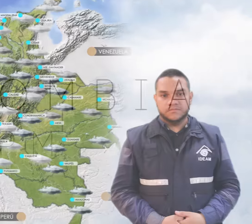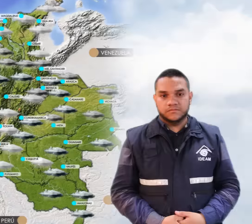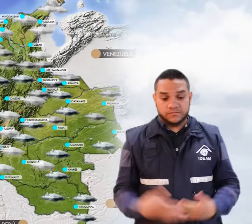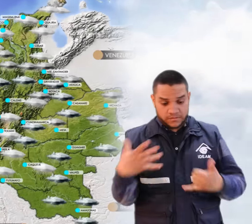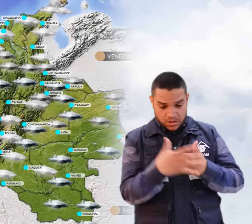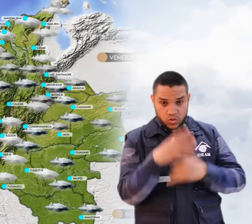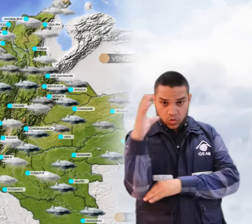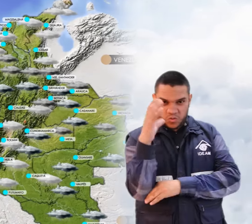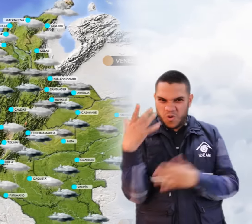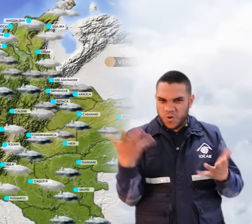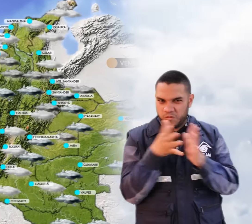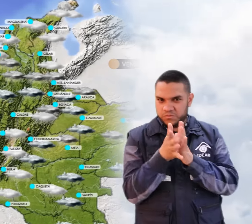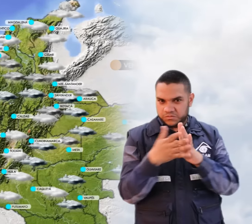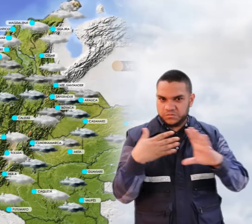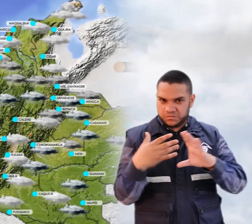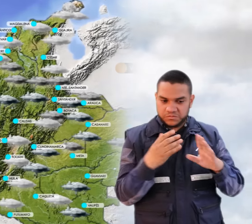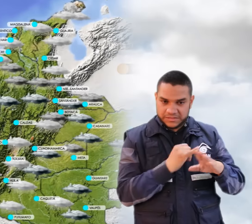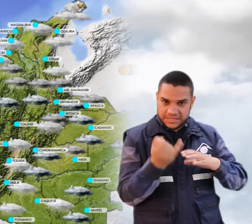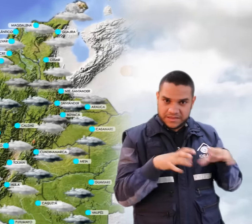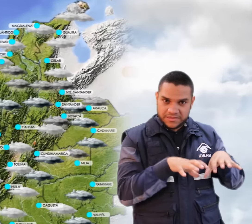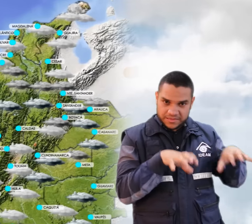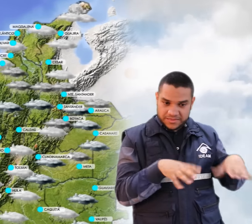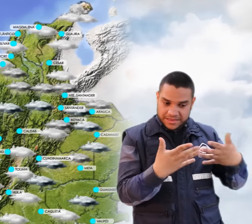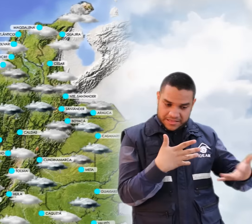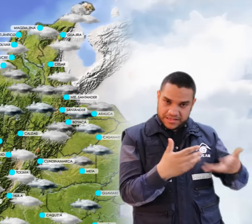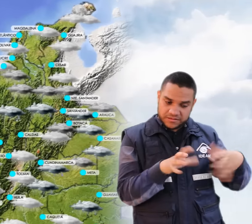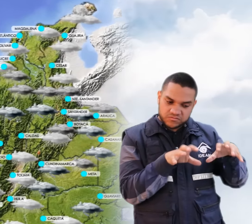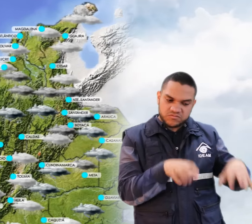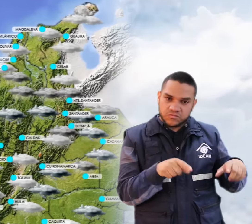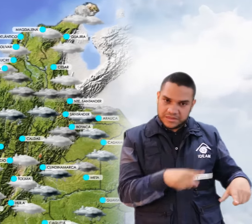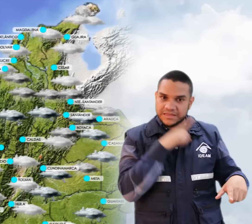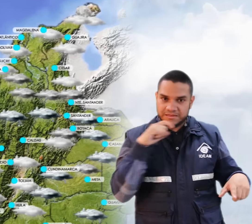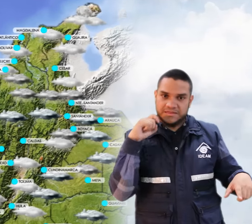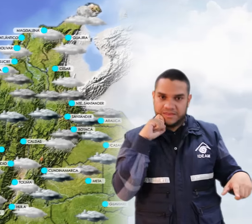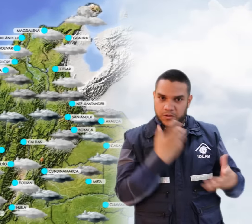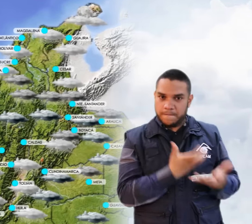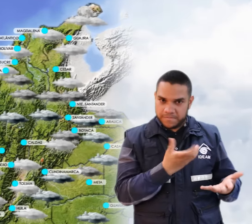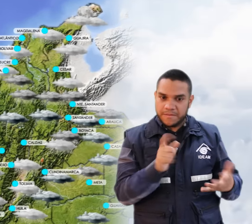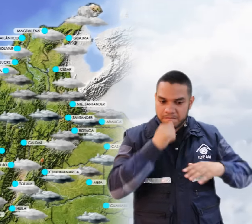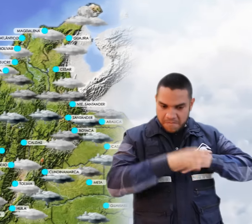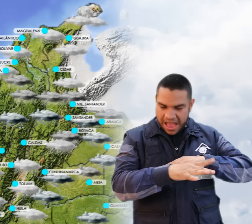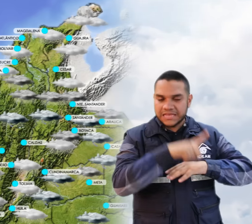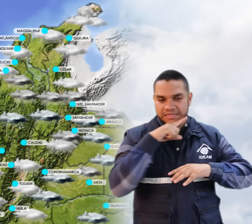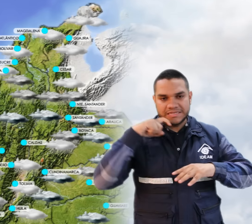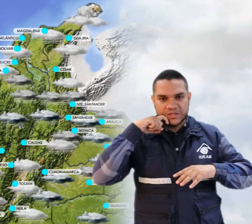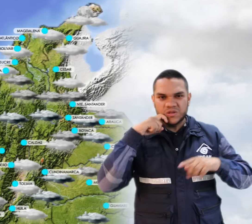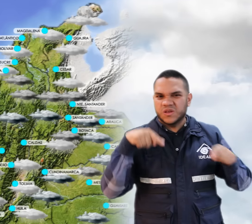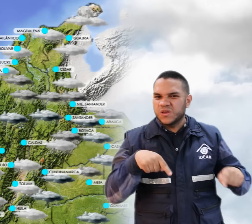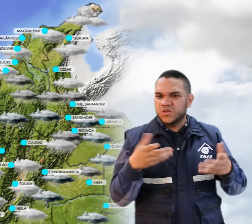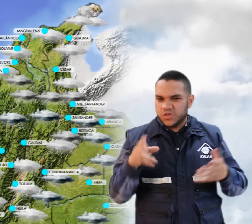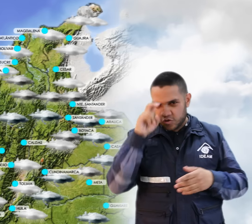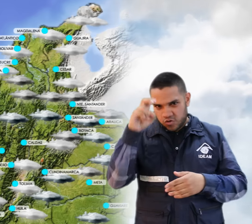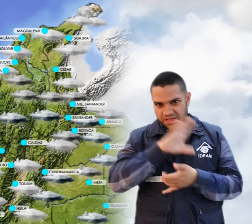A nivel nacional, el pronóstico es el siguiente, San Andrés y Providencia, con condiciones de tiempo seco, al igual que el área marítima. En el norte de la